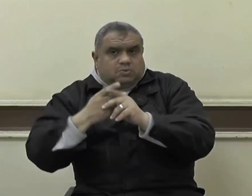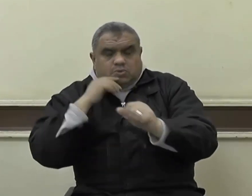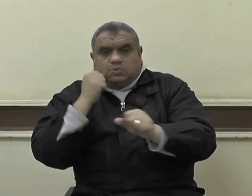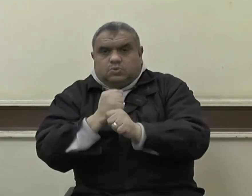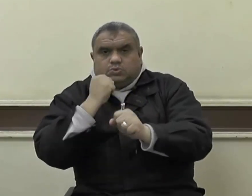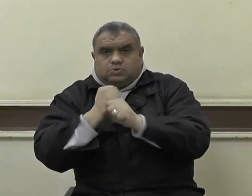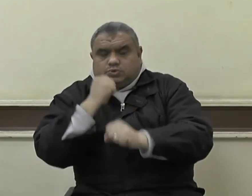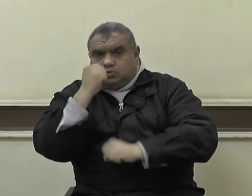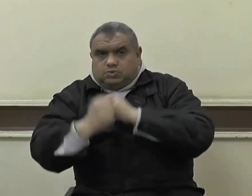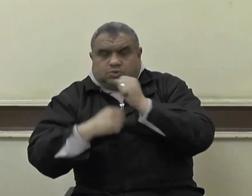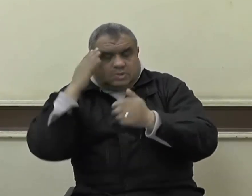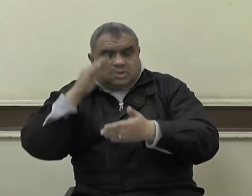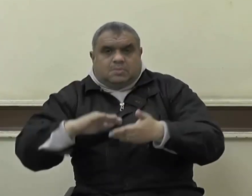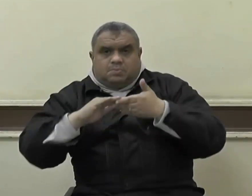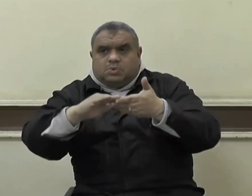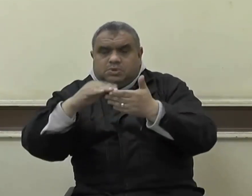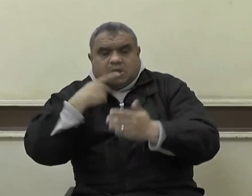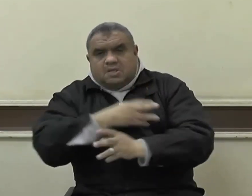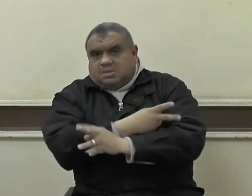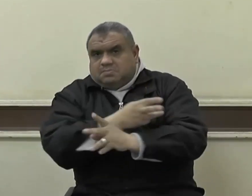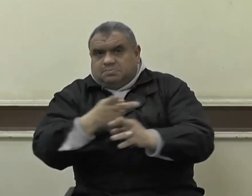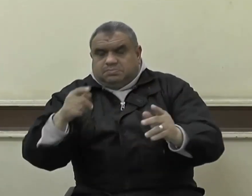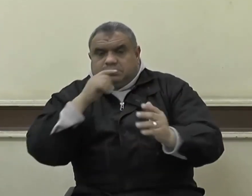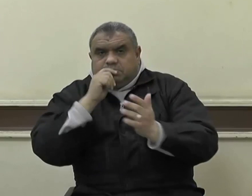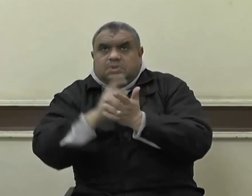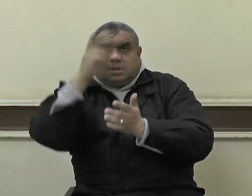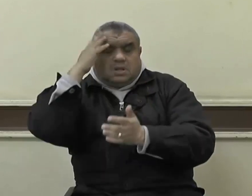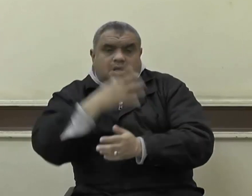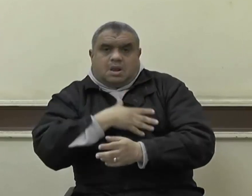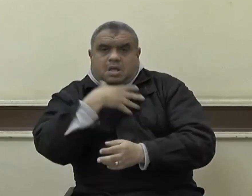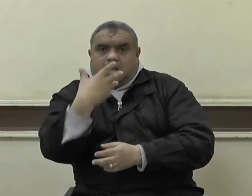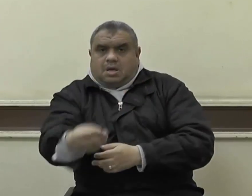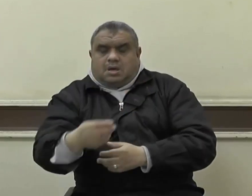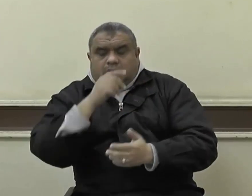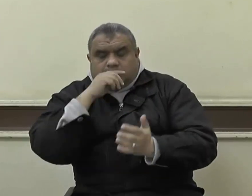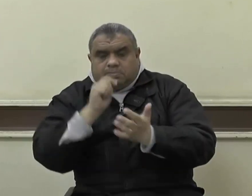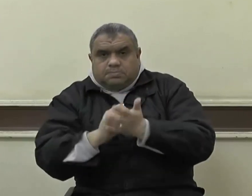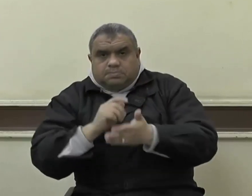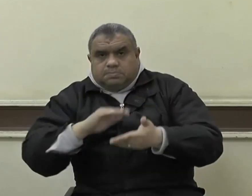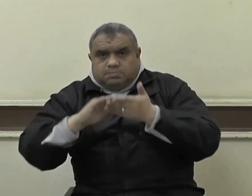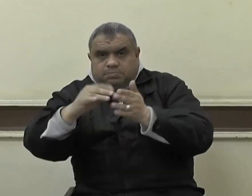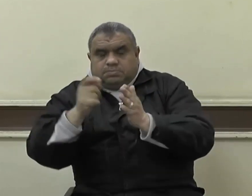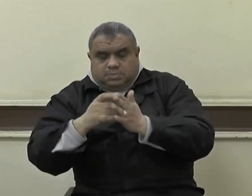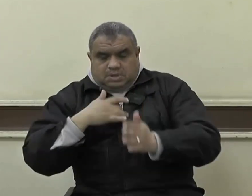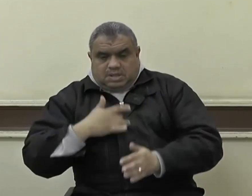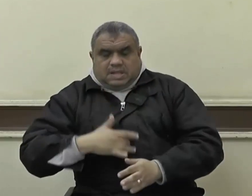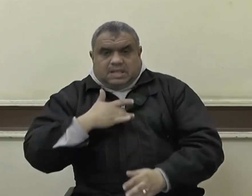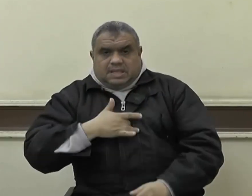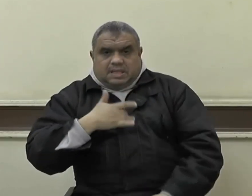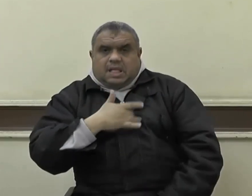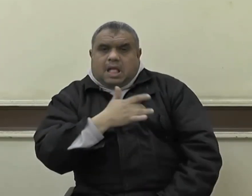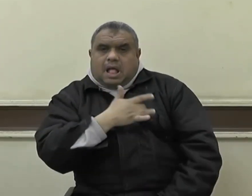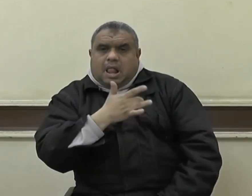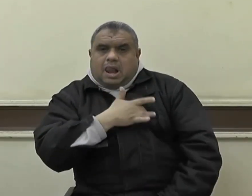لغيرهم فرزقهم الله تعالى بنيتهم الطيبة الحياة